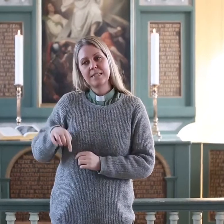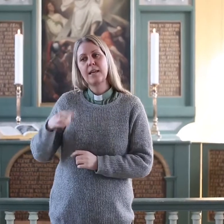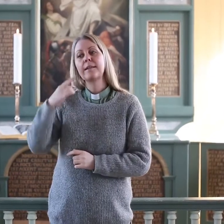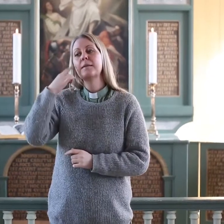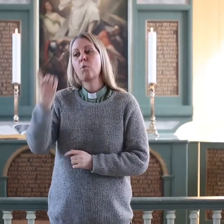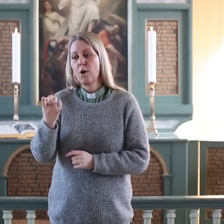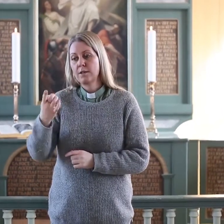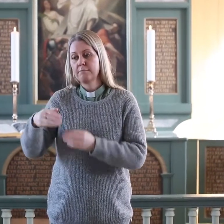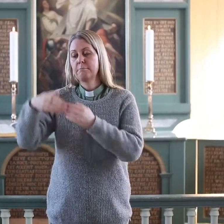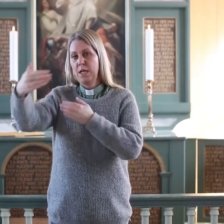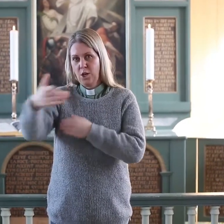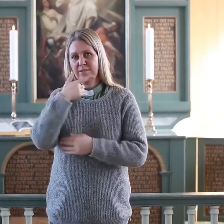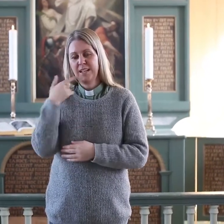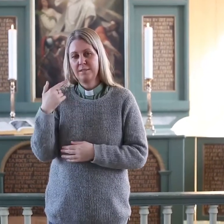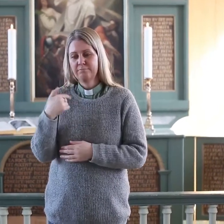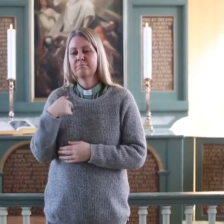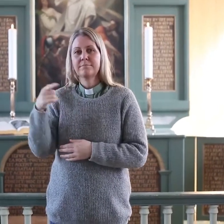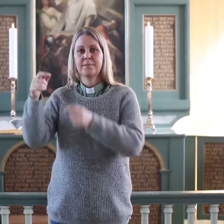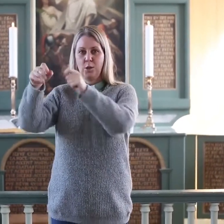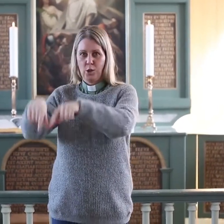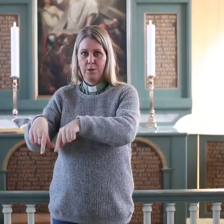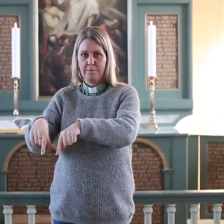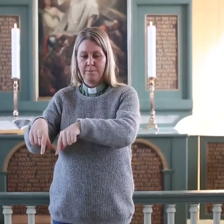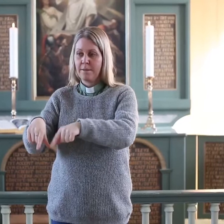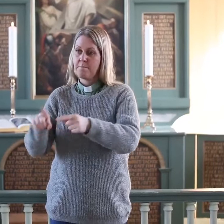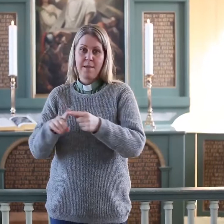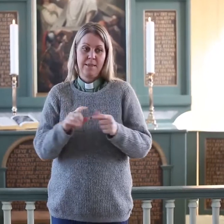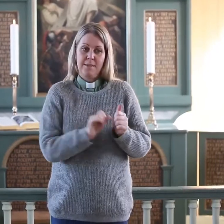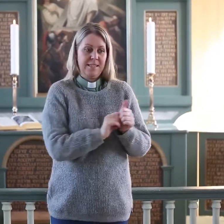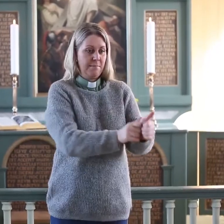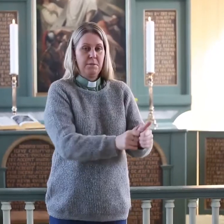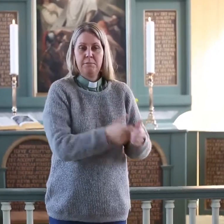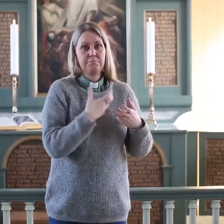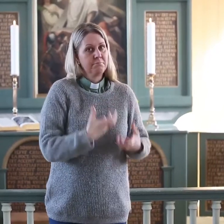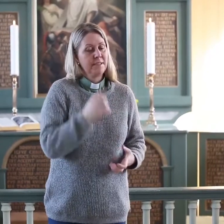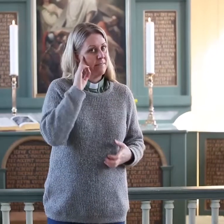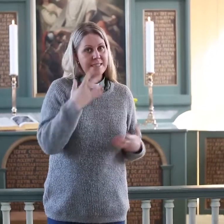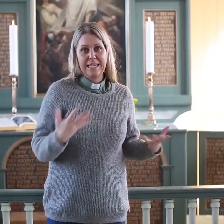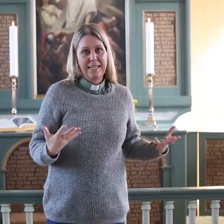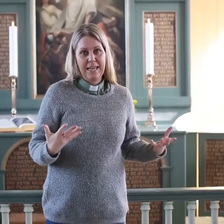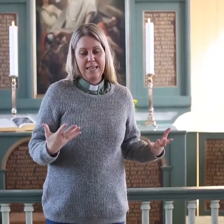Men Jesus han visste at dagen etter, på langfredag, da skulle han dø.